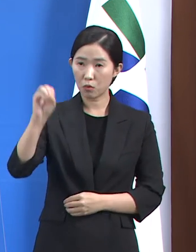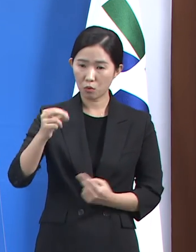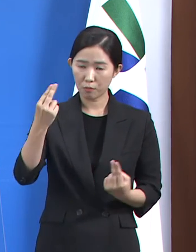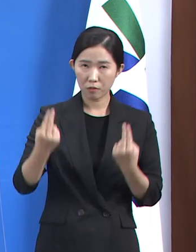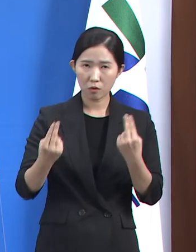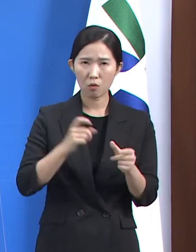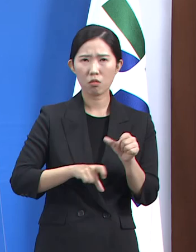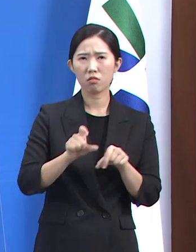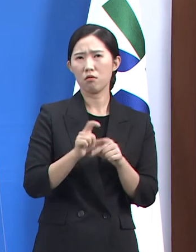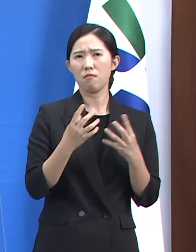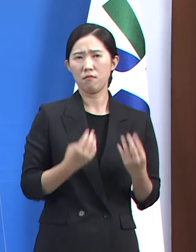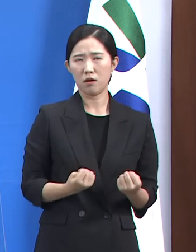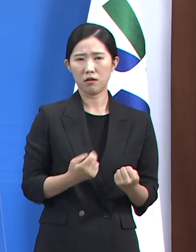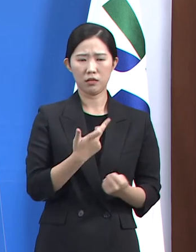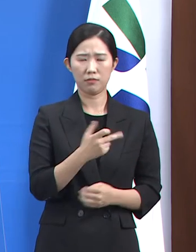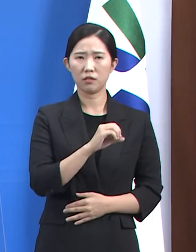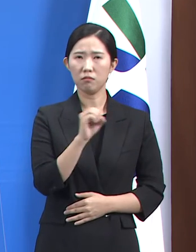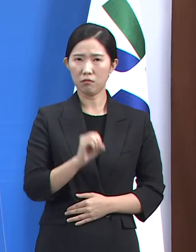나타나고 있습니다.